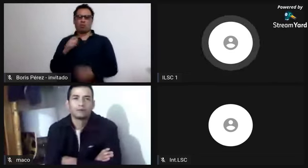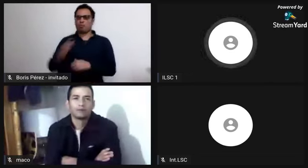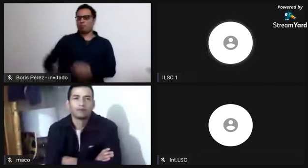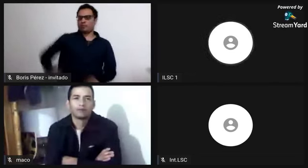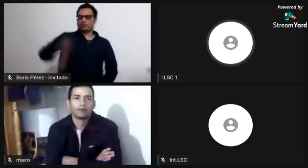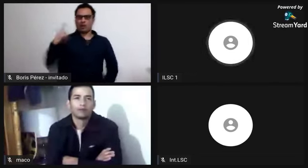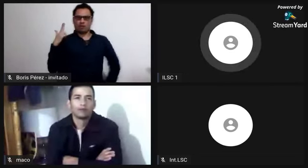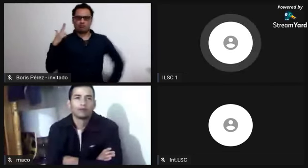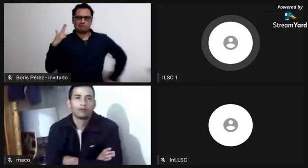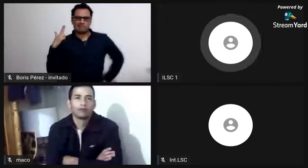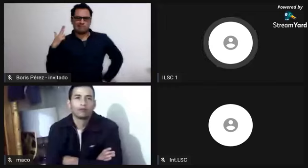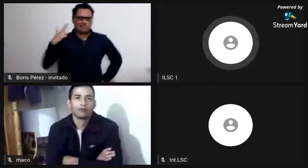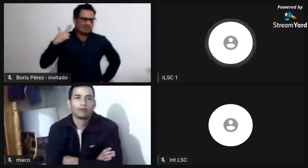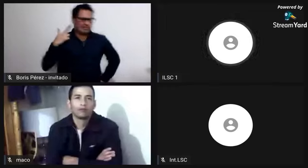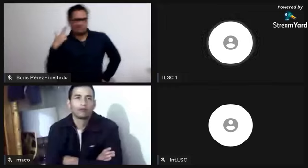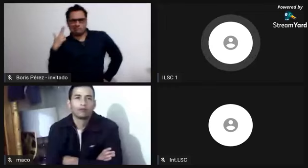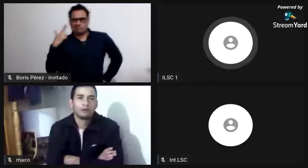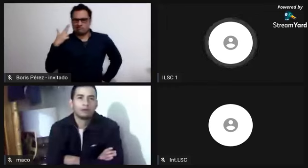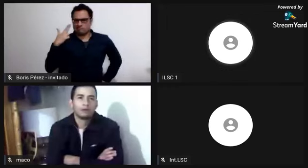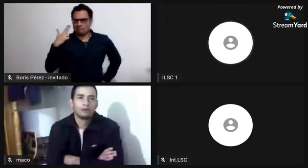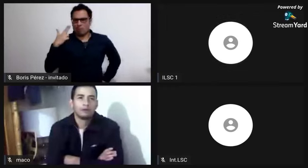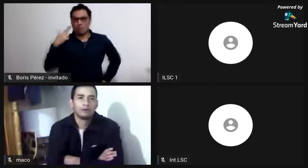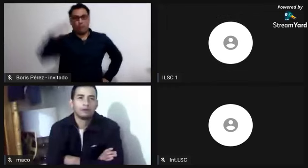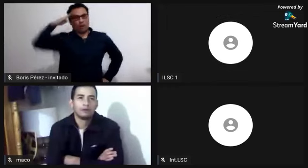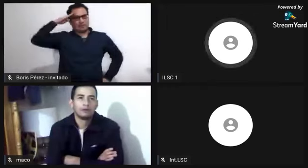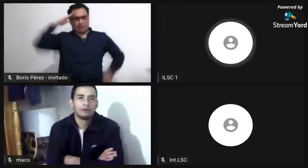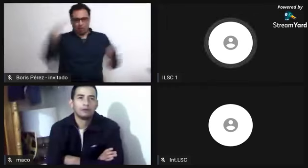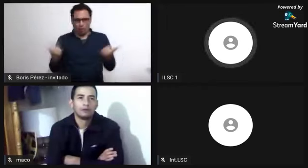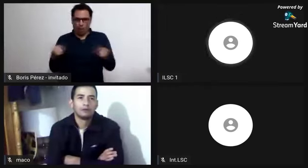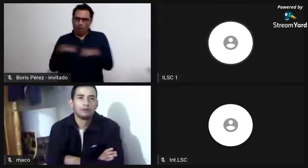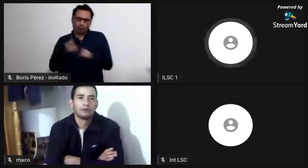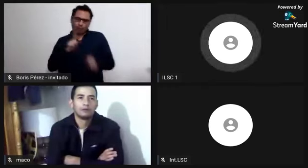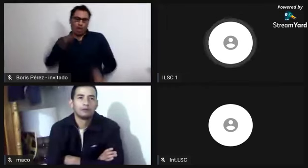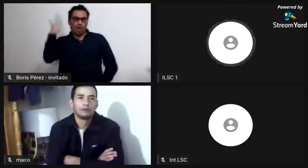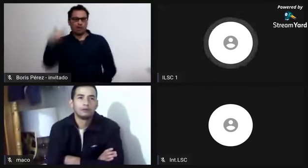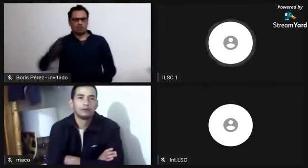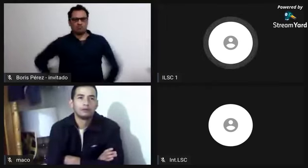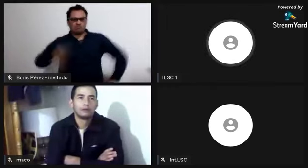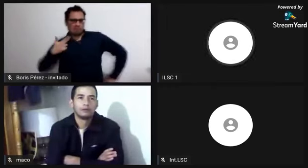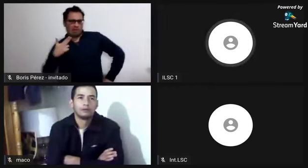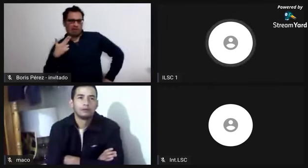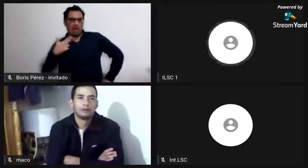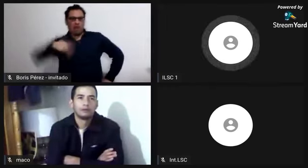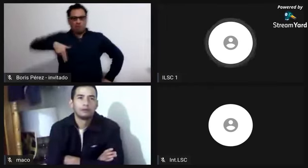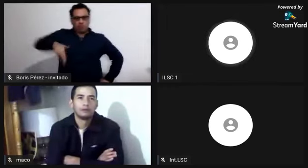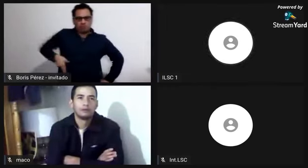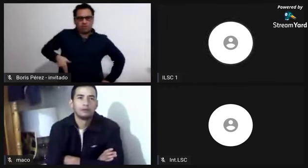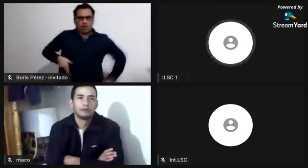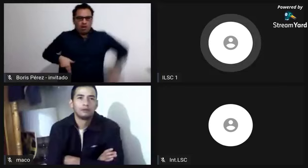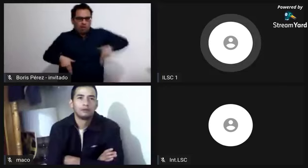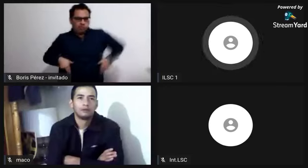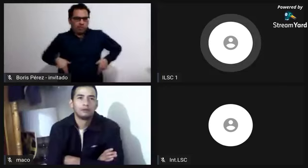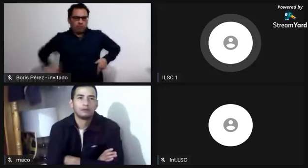propias de la región. También, digamos que hasta ese entonces no había la